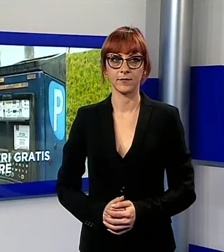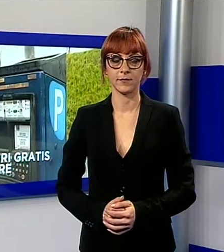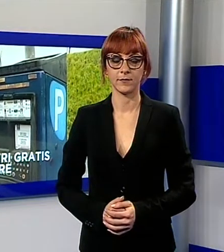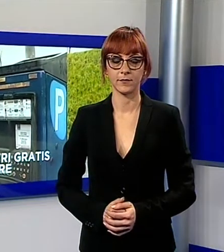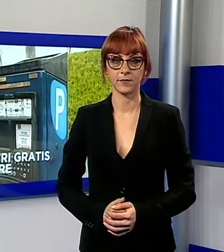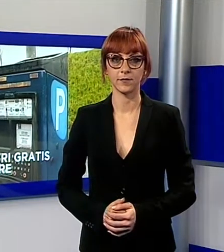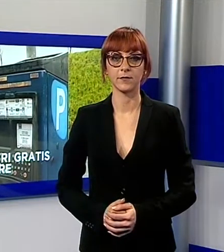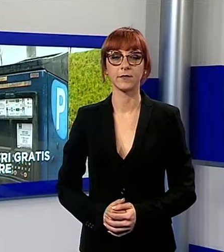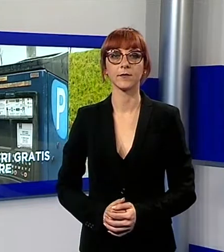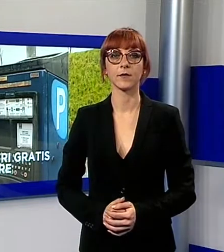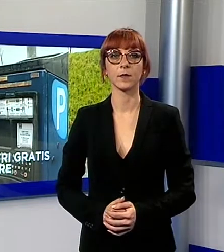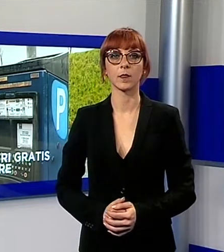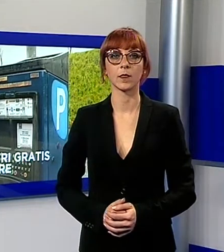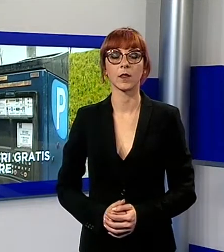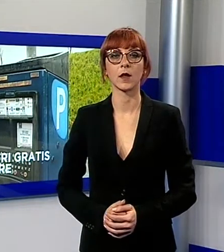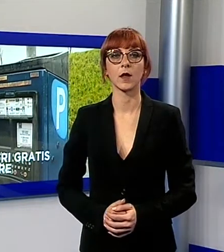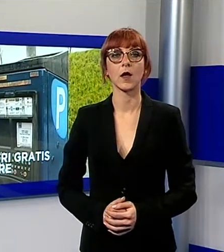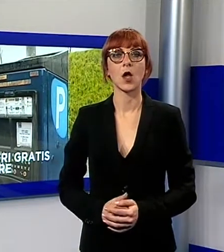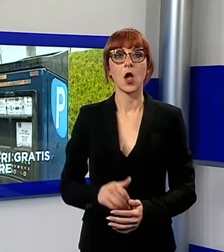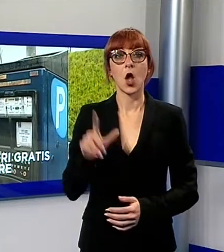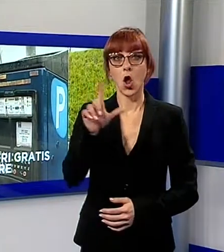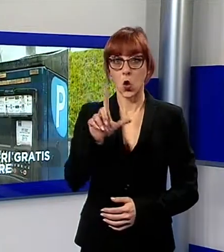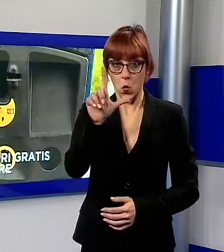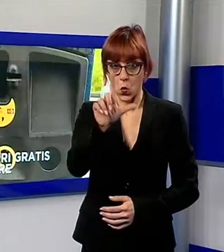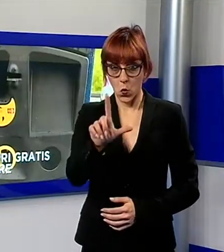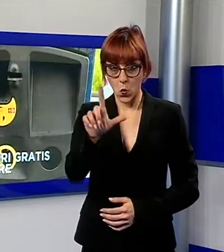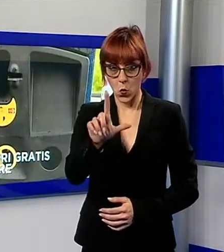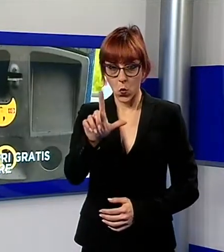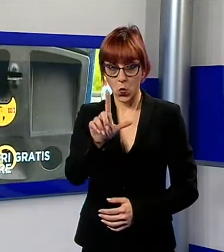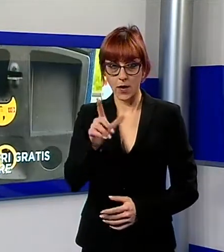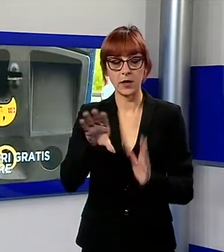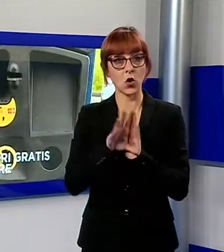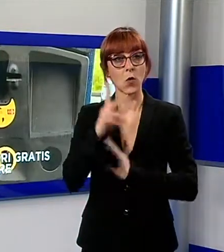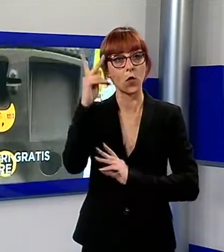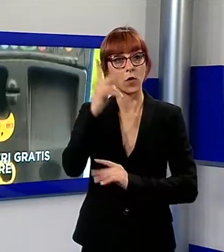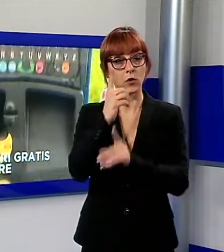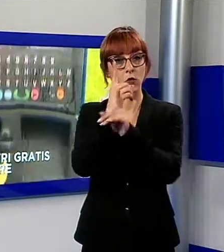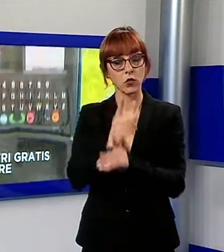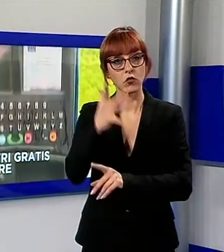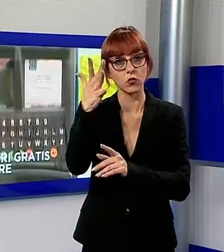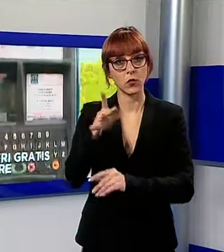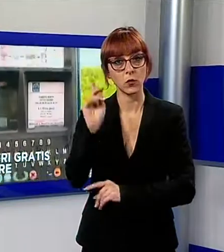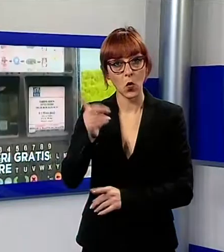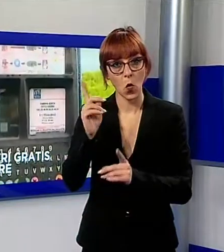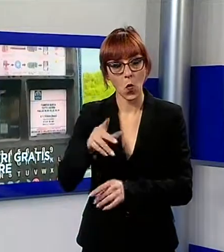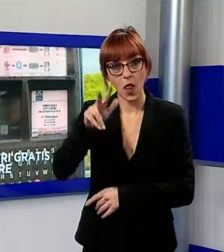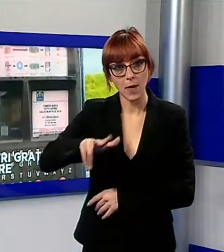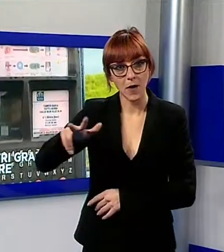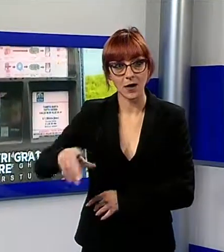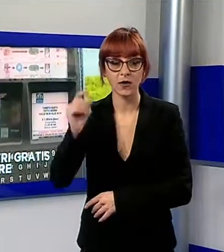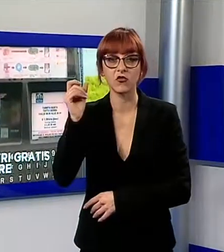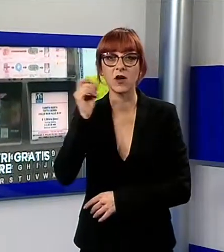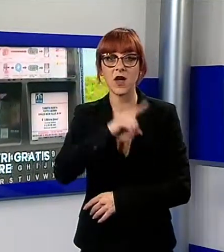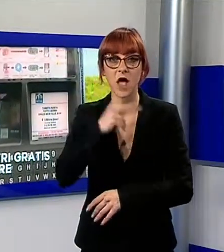Parcometri gratis per due ore, da lunedì scatta il provvedimento del Comune di Lucca per agevolare l'accesso e la sosta in centro storico,